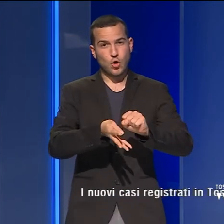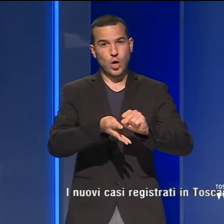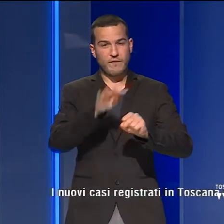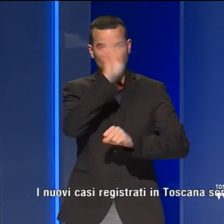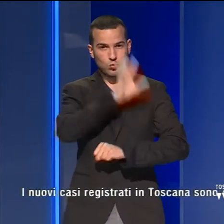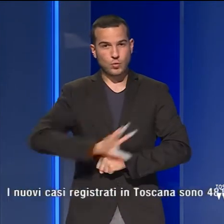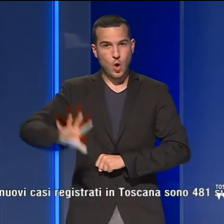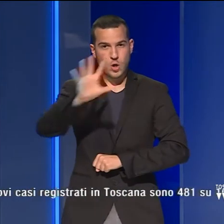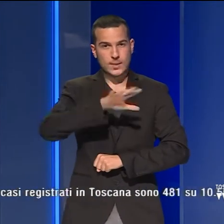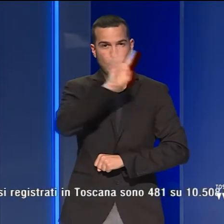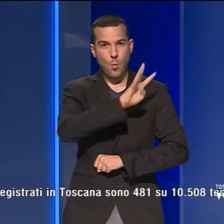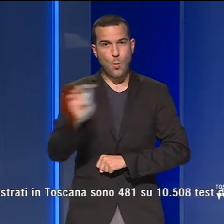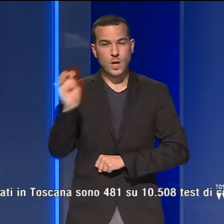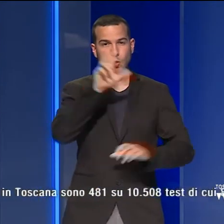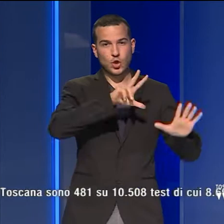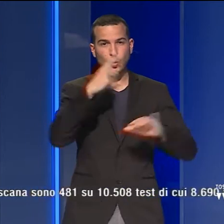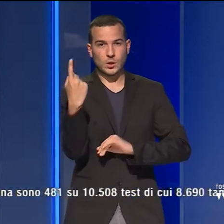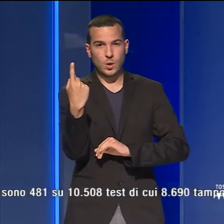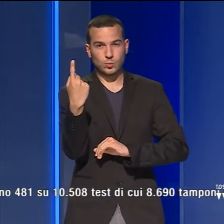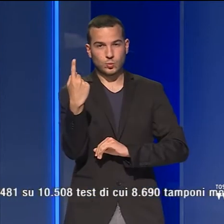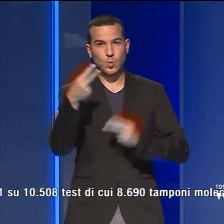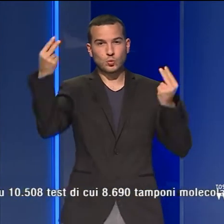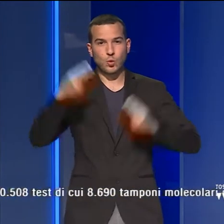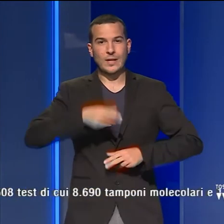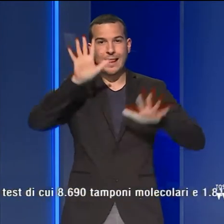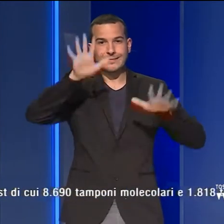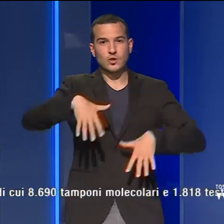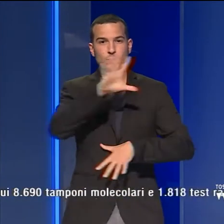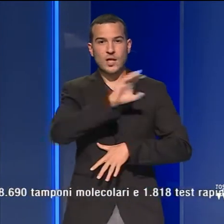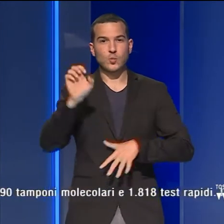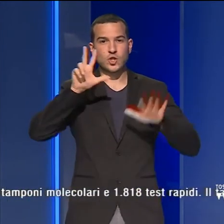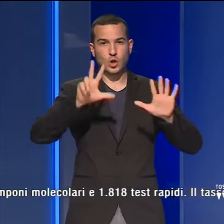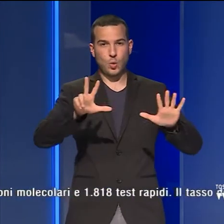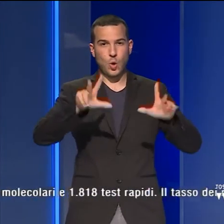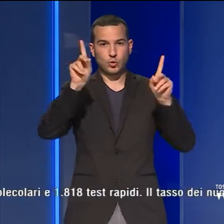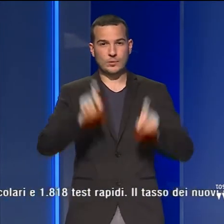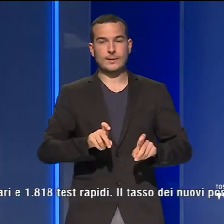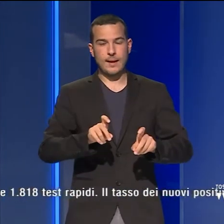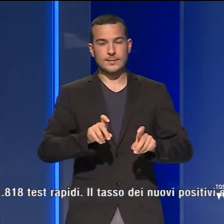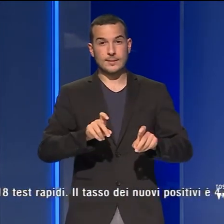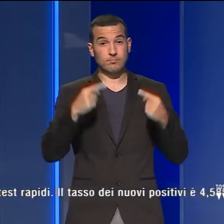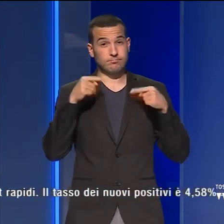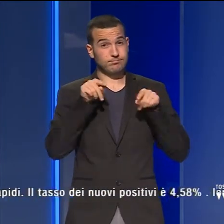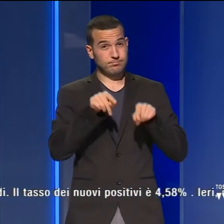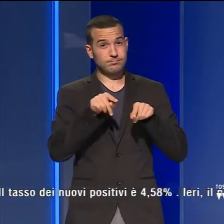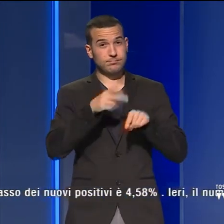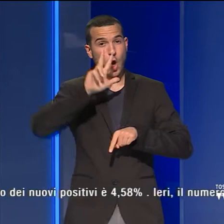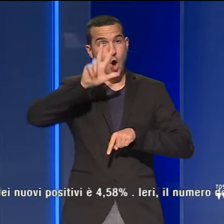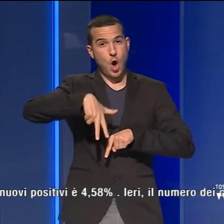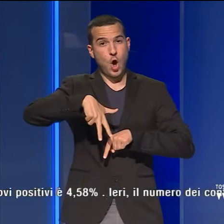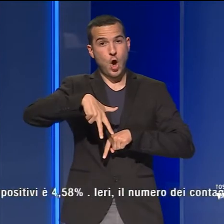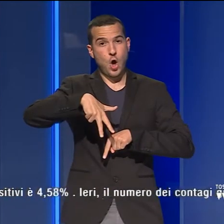Toscana sono 481 su 10.508 test, di cui 8